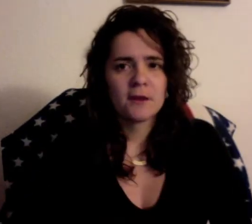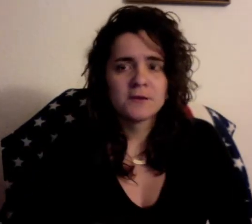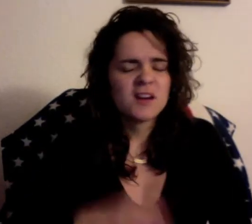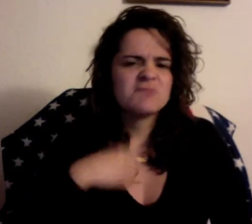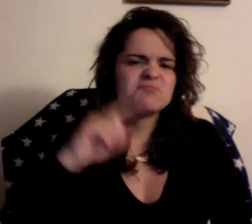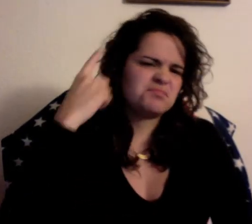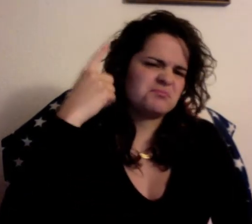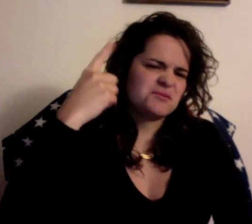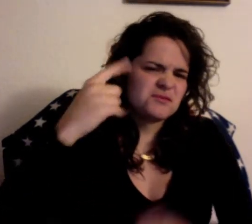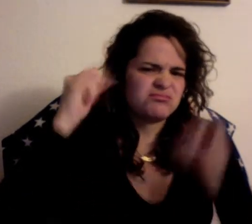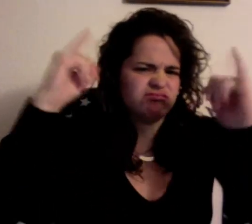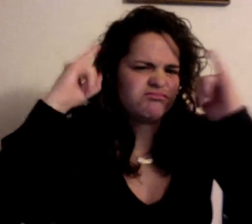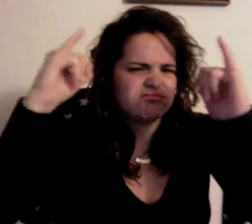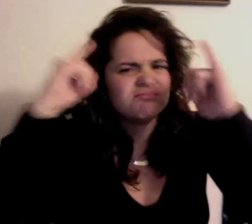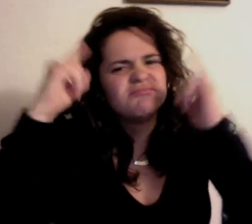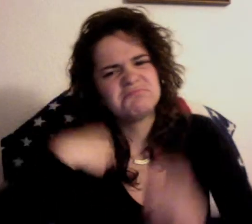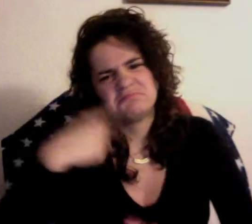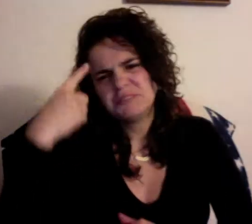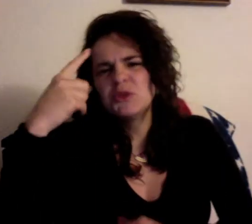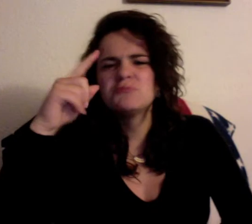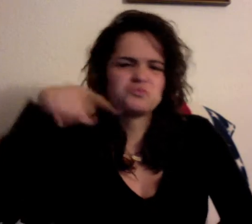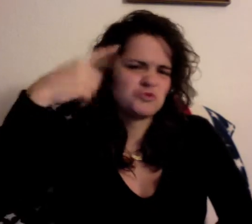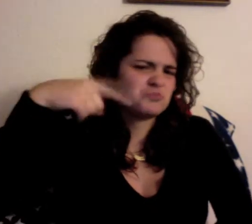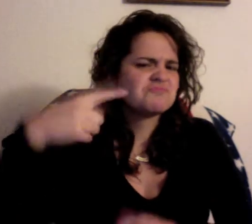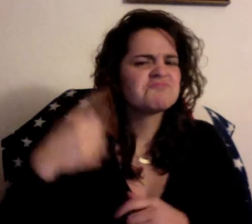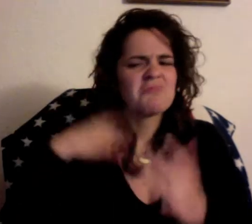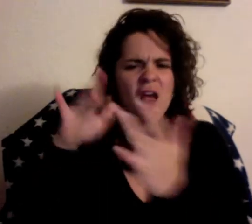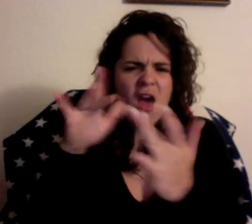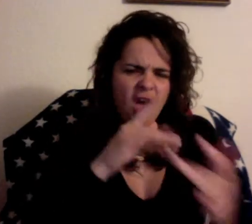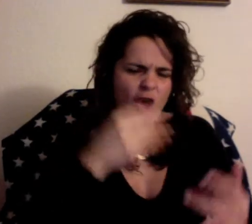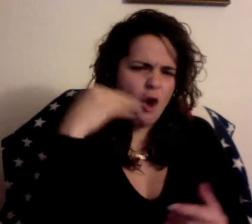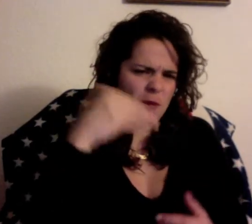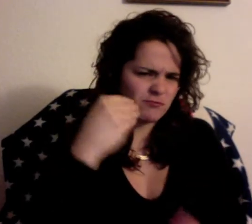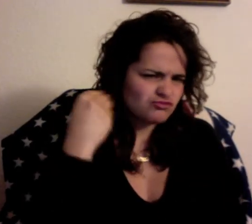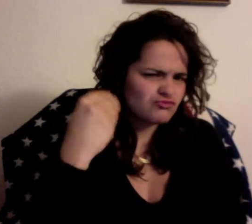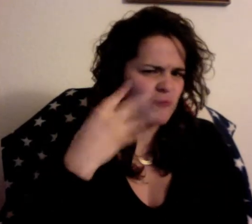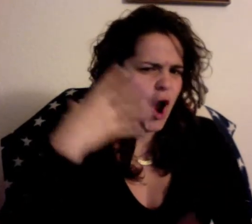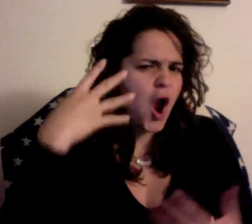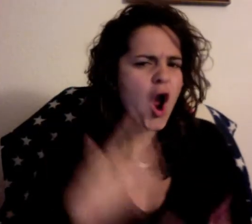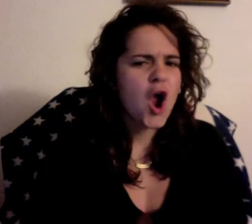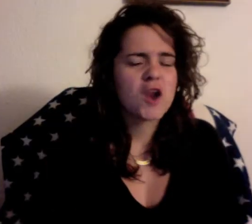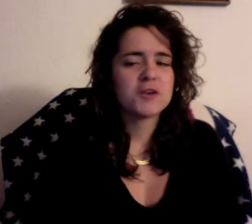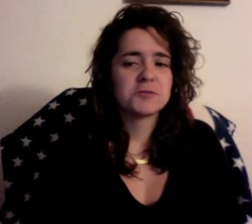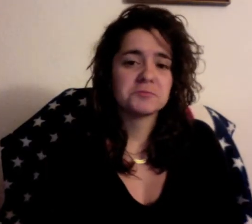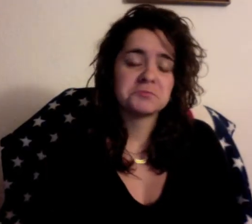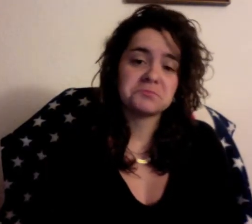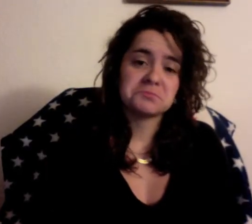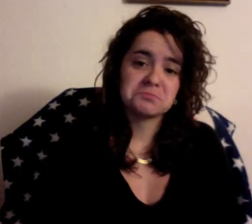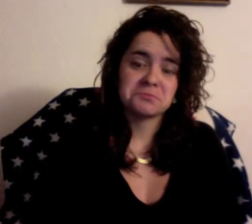última vez que nos despertamos aquí. Sí, es una putada. En serio, me asusta porque odio el desaludamiento. Desde que Scott está en la